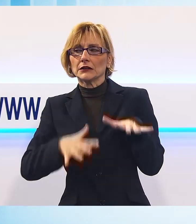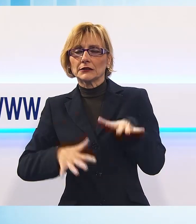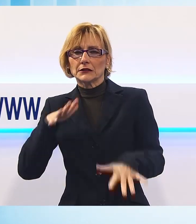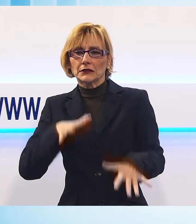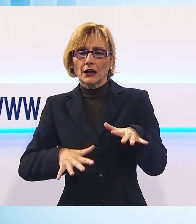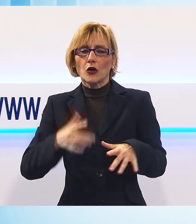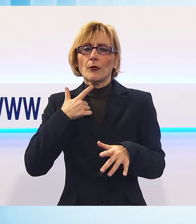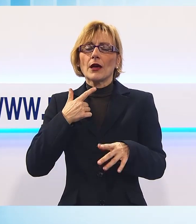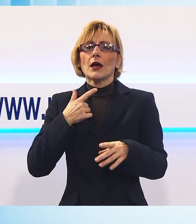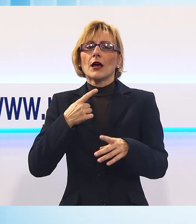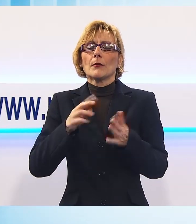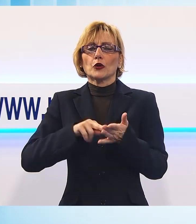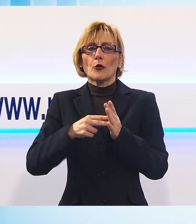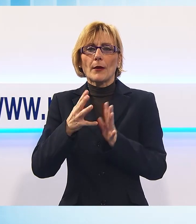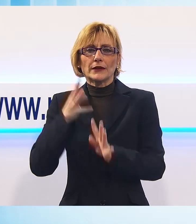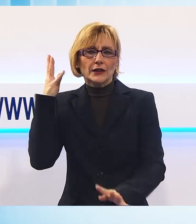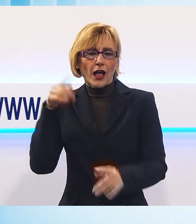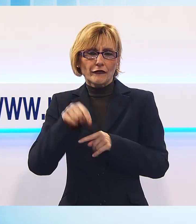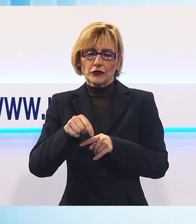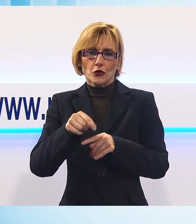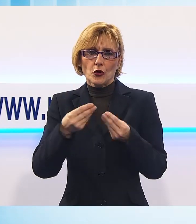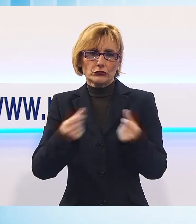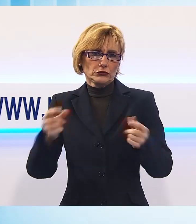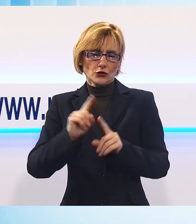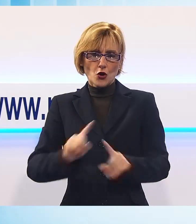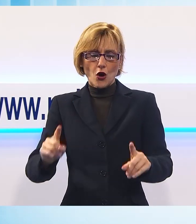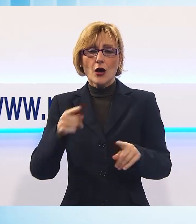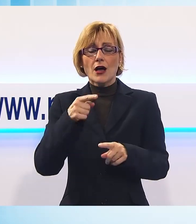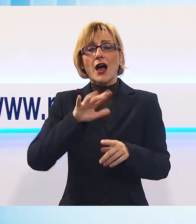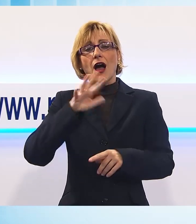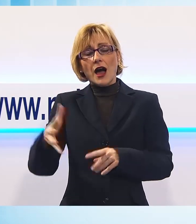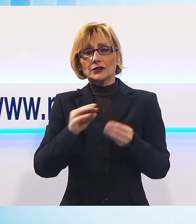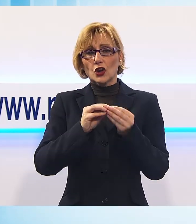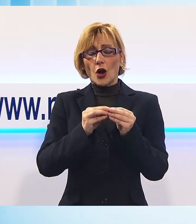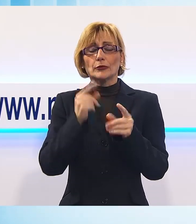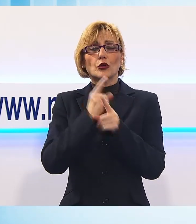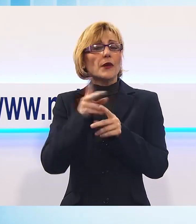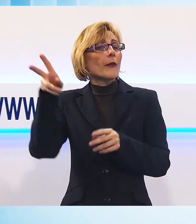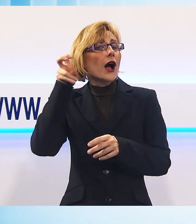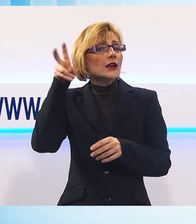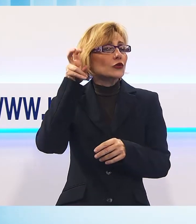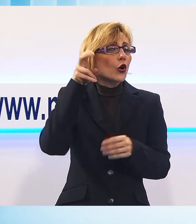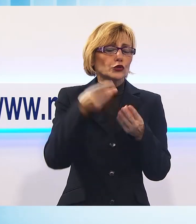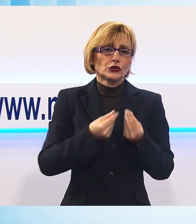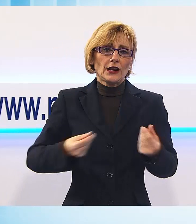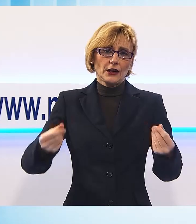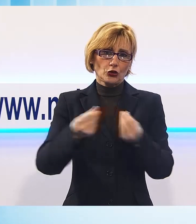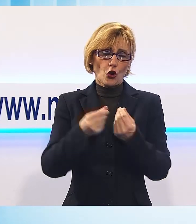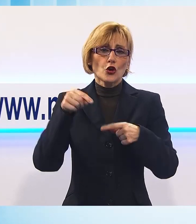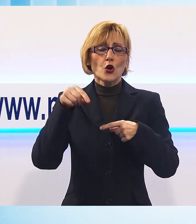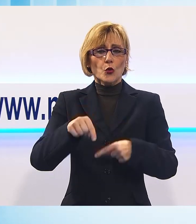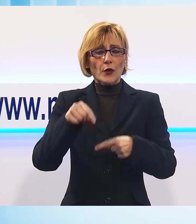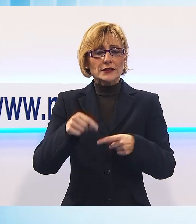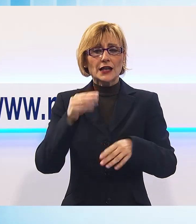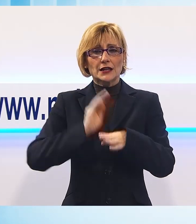del traffico e quelle grandi opere utili vogliamo realizzarle però con l'ascolto dei territori e questo mi sembra che sia una richiesta anche